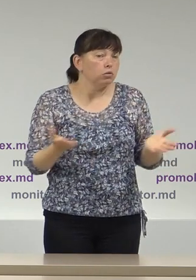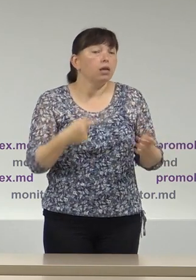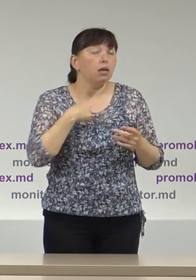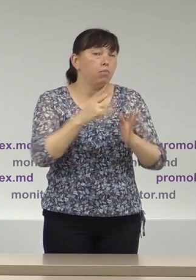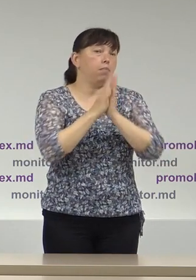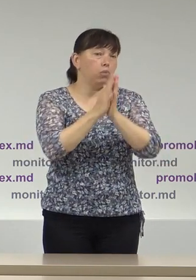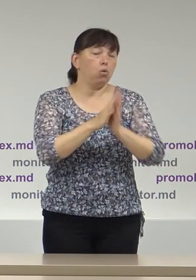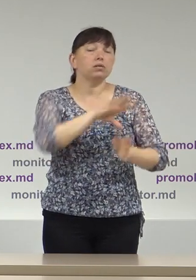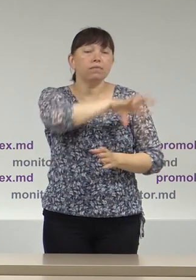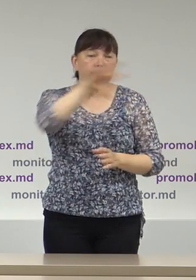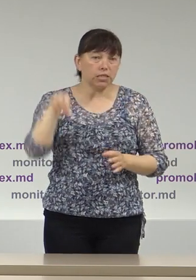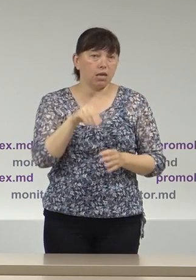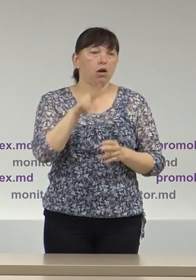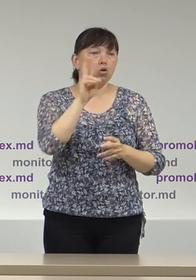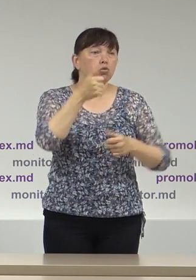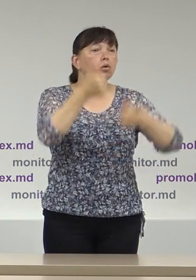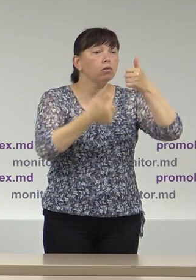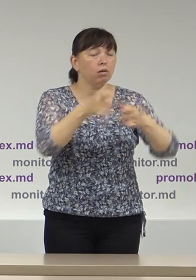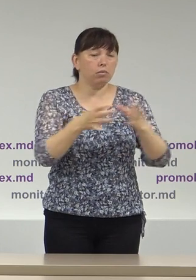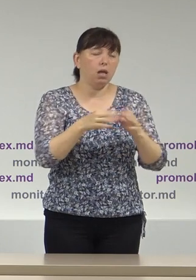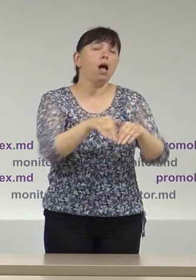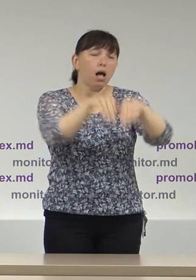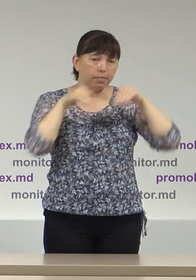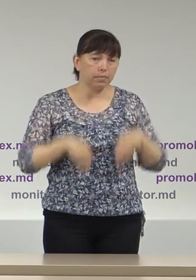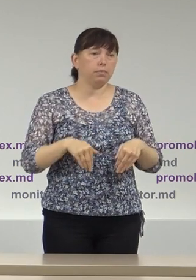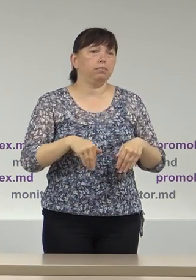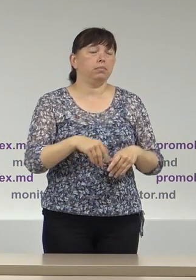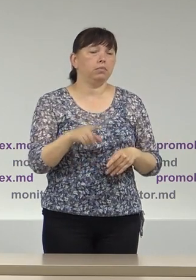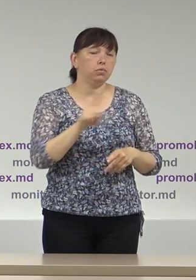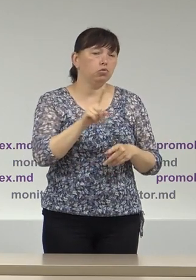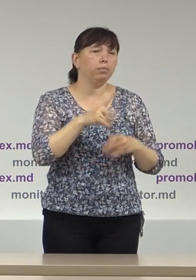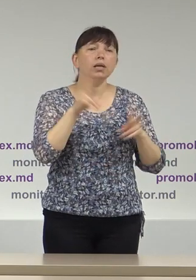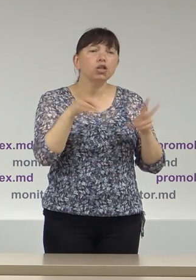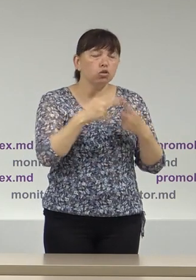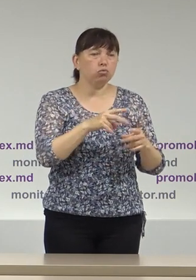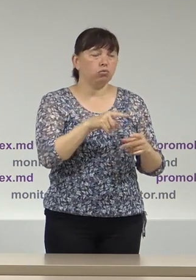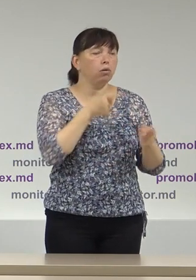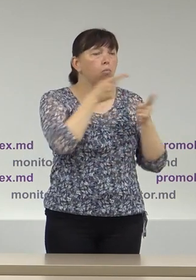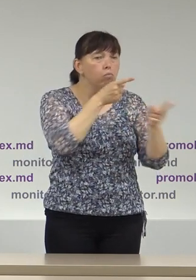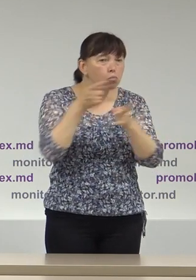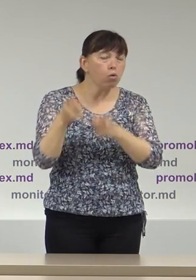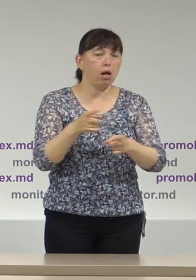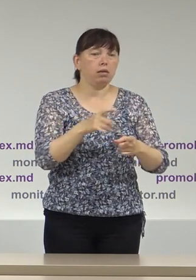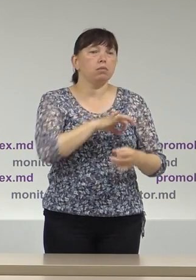chemăm concurenții electorali să se abțină de la acțiuni de intimidare a aleșilor locale